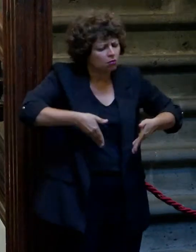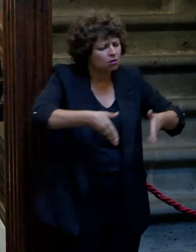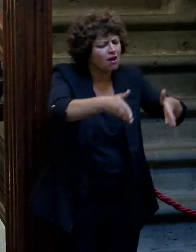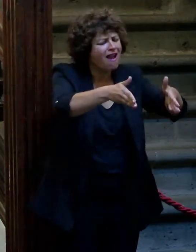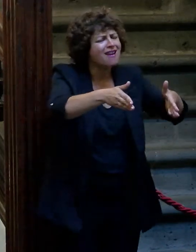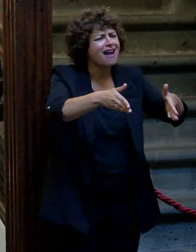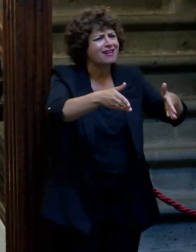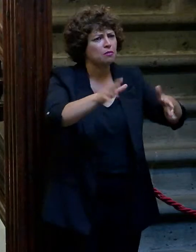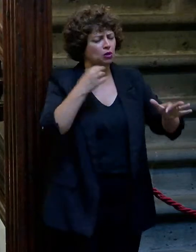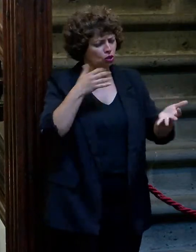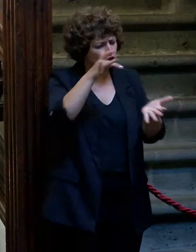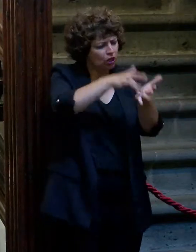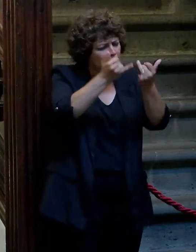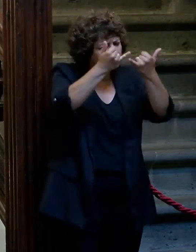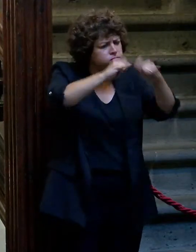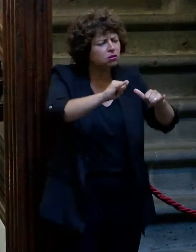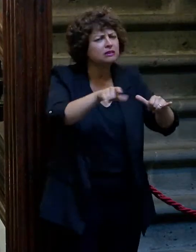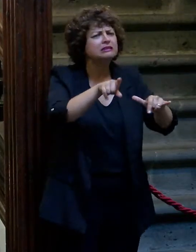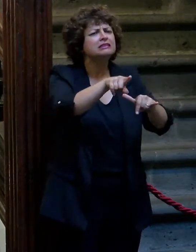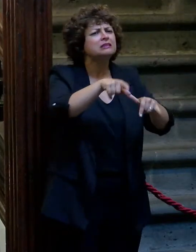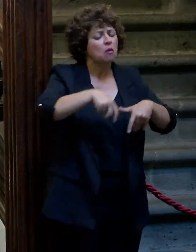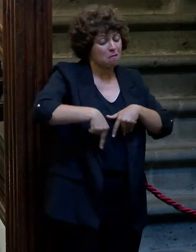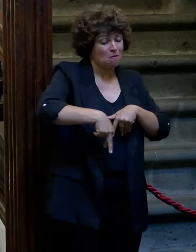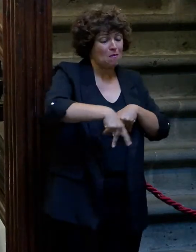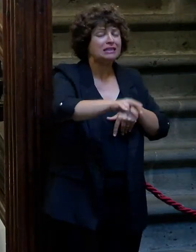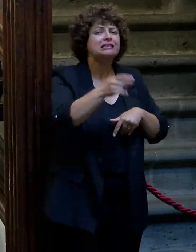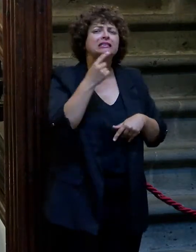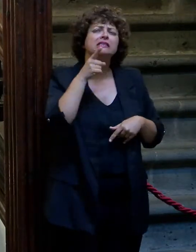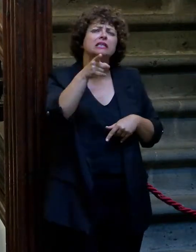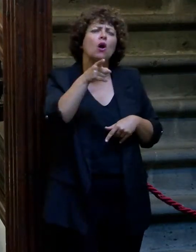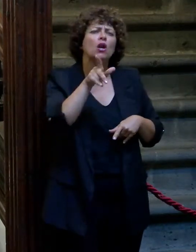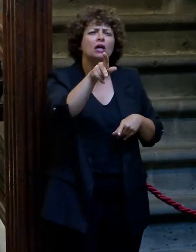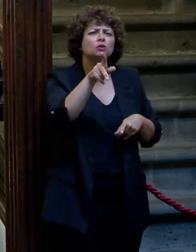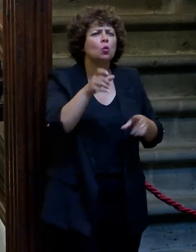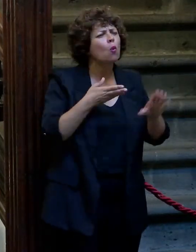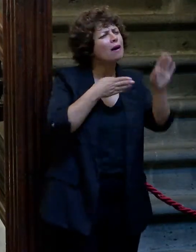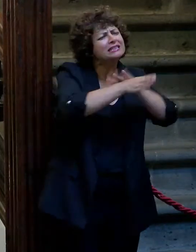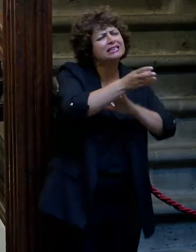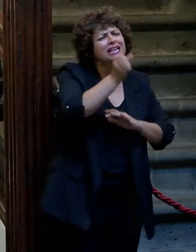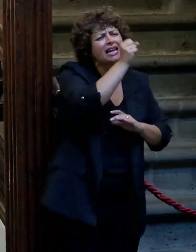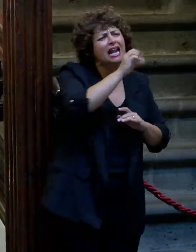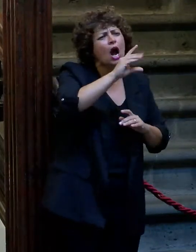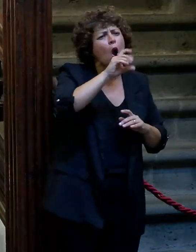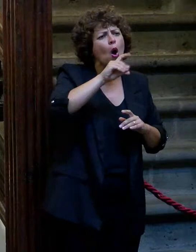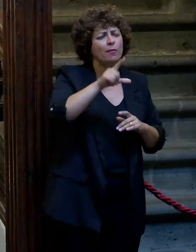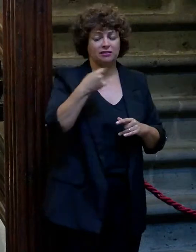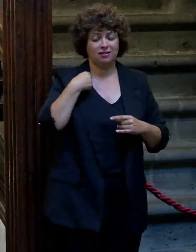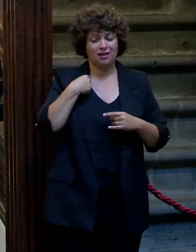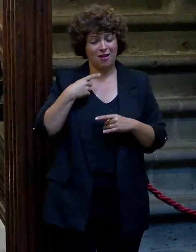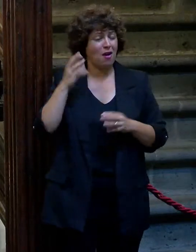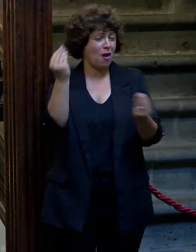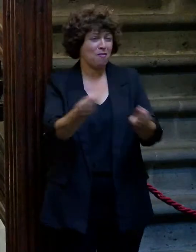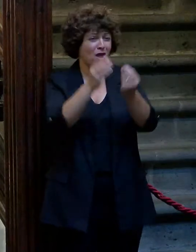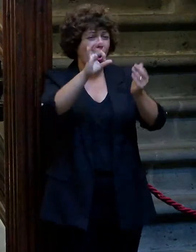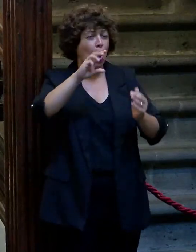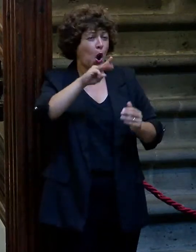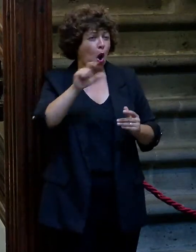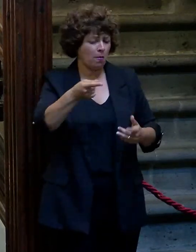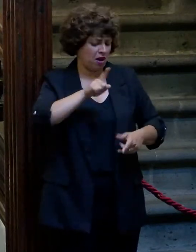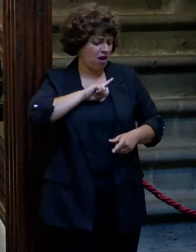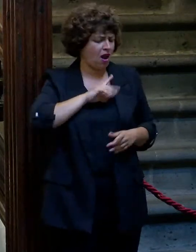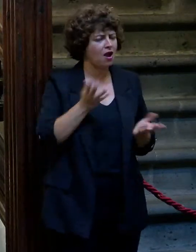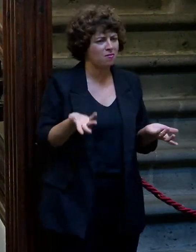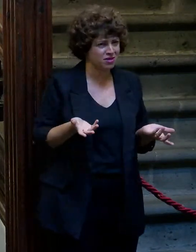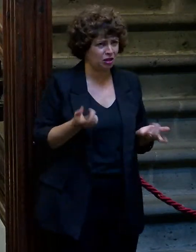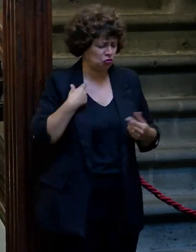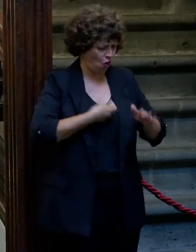espectáculo y eso, le decíamos a una marica que pasaba por allí oye niña, vas a entrar al lado, pero decía la mejor traviata un chulo, como diciendo yo que me voy a gastar dinero. Pero